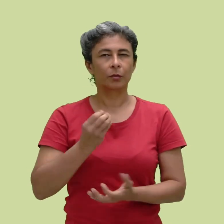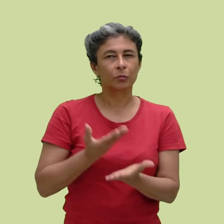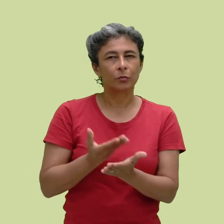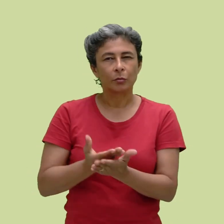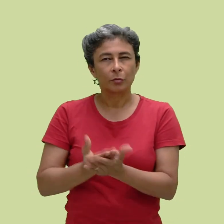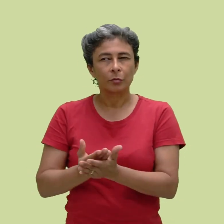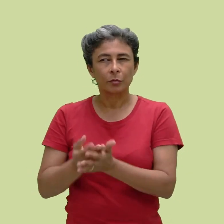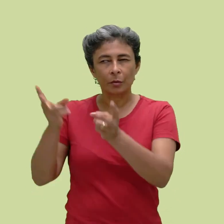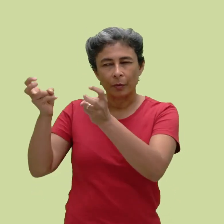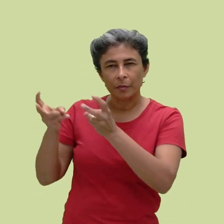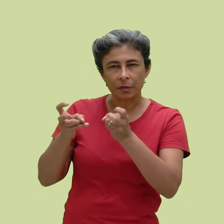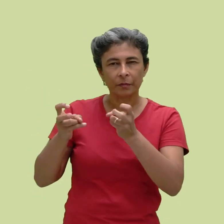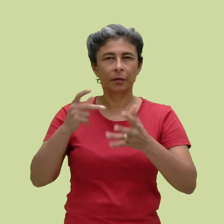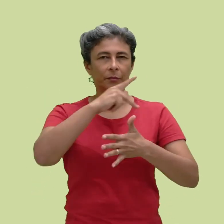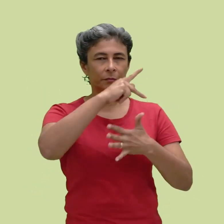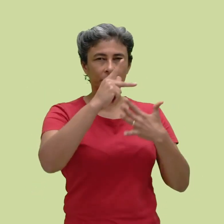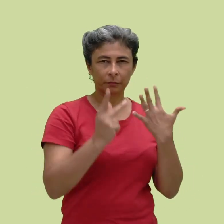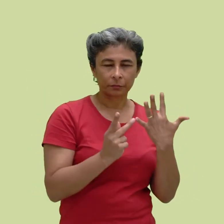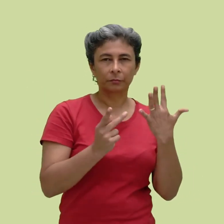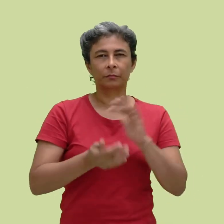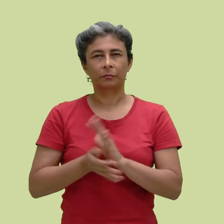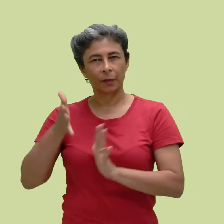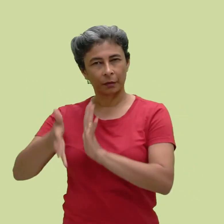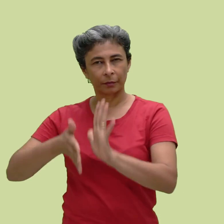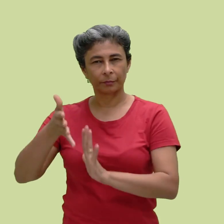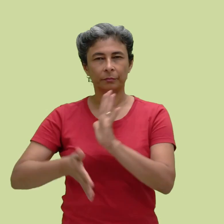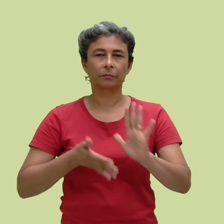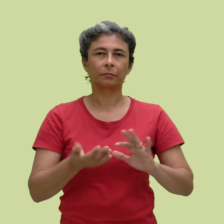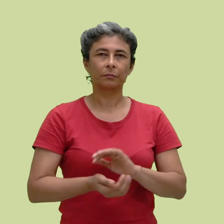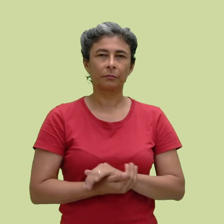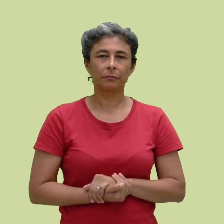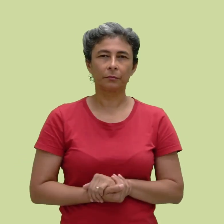E nesses estudos, foram observados os parâmetros da língua de sinais.